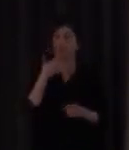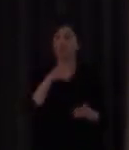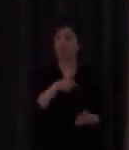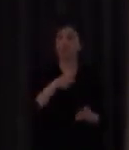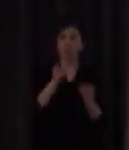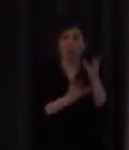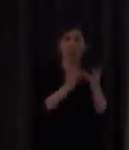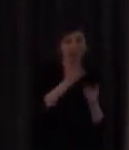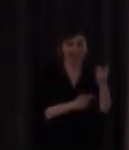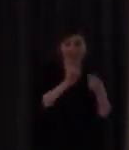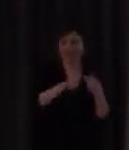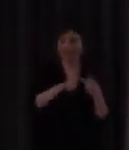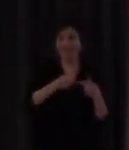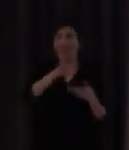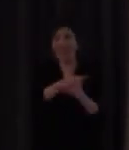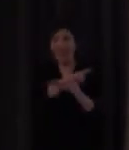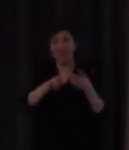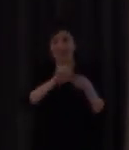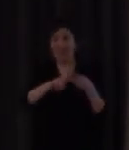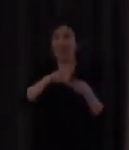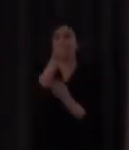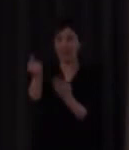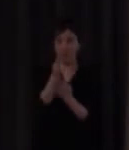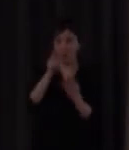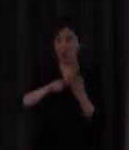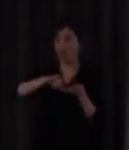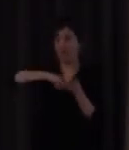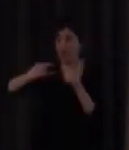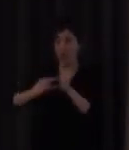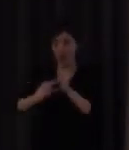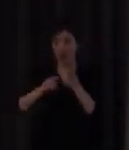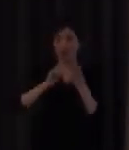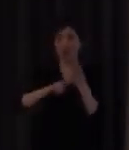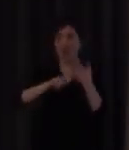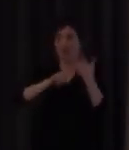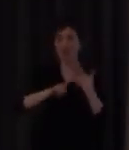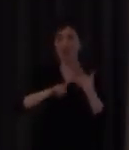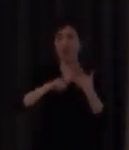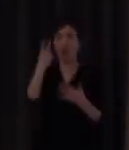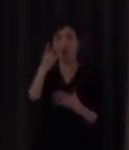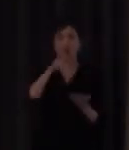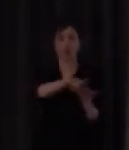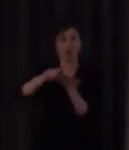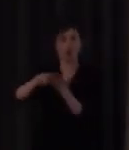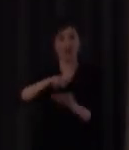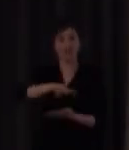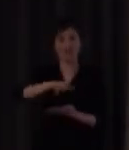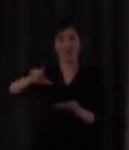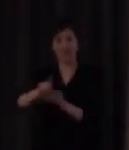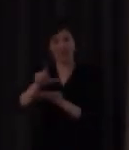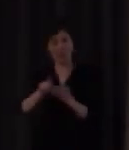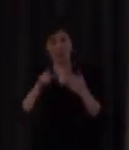una profesora de inglés una profesora de dibujo otra de tecnología dos profesores de lengua castellana y literatura